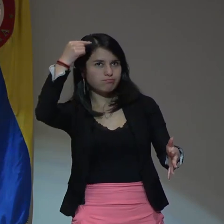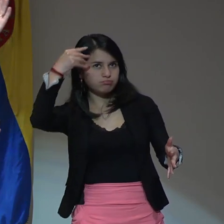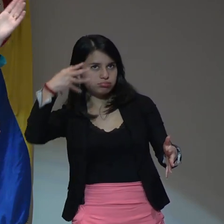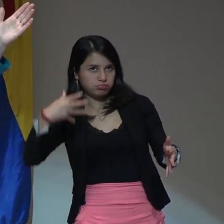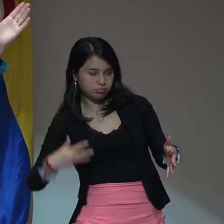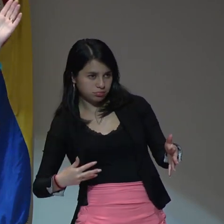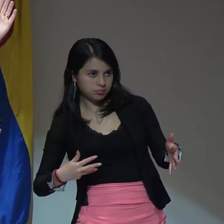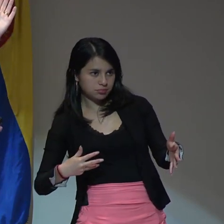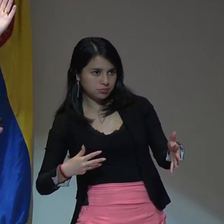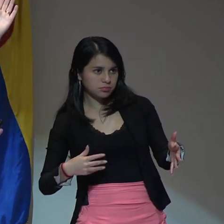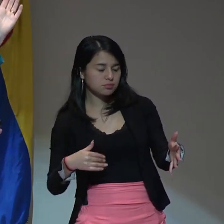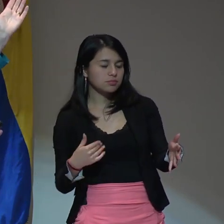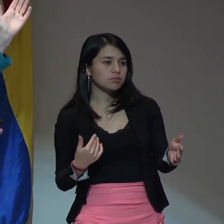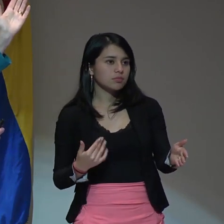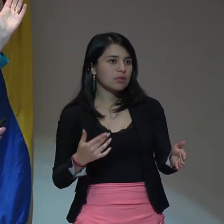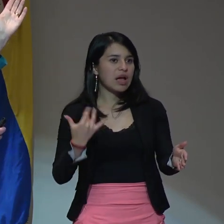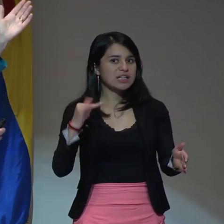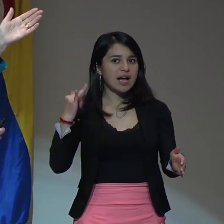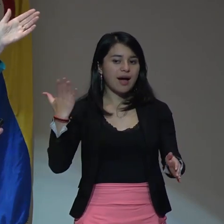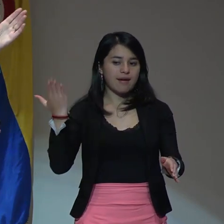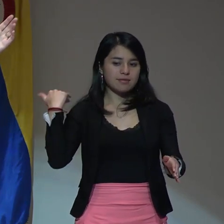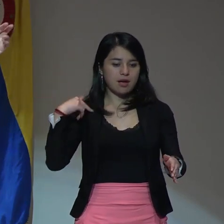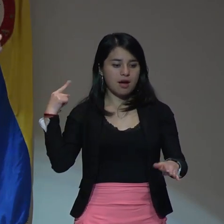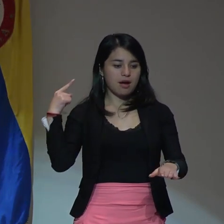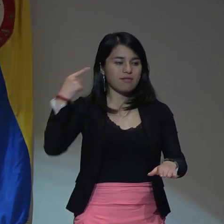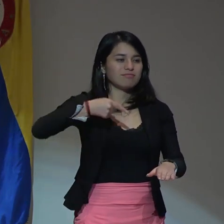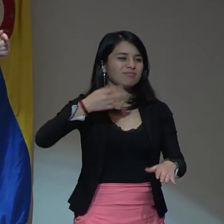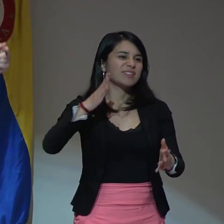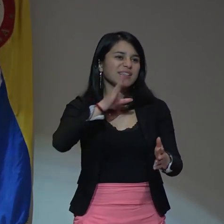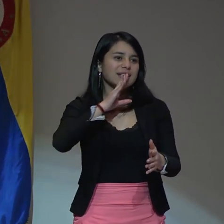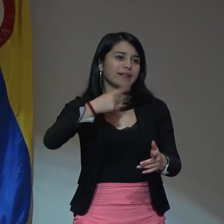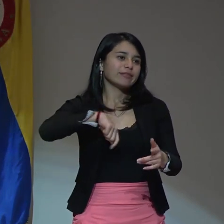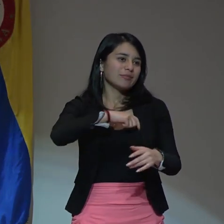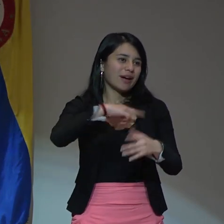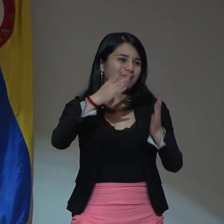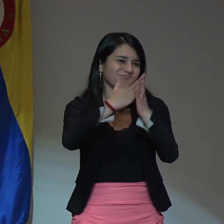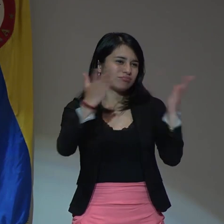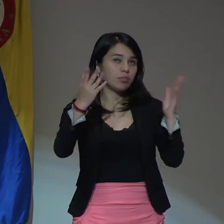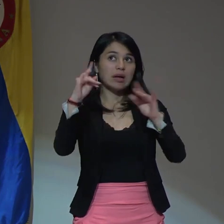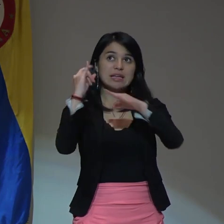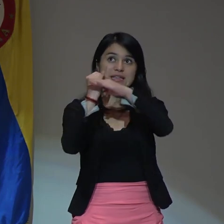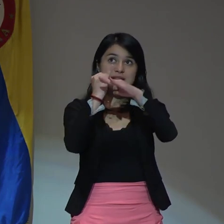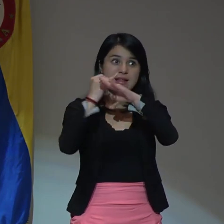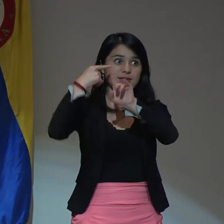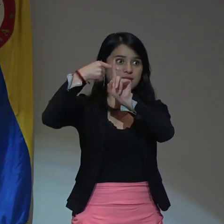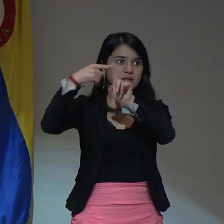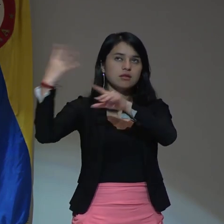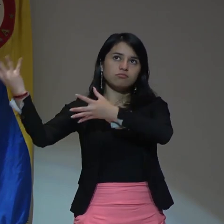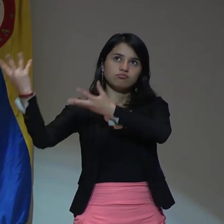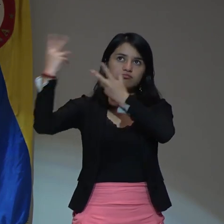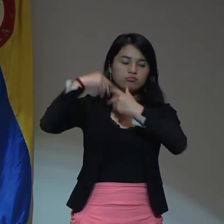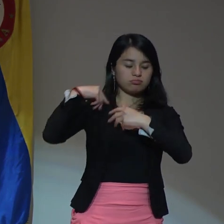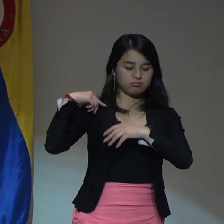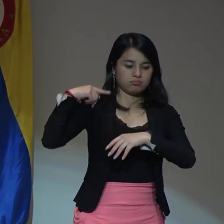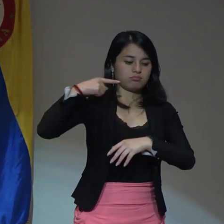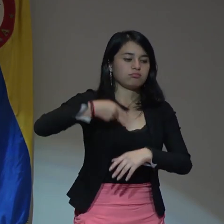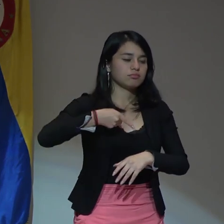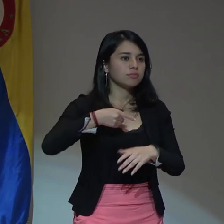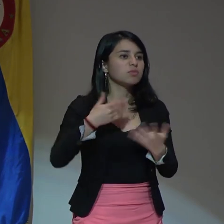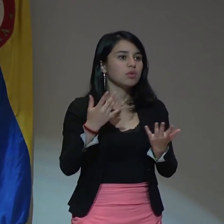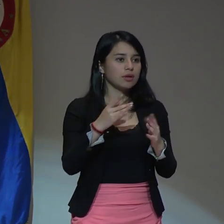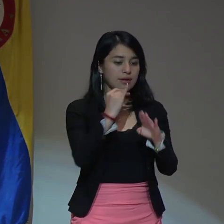desde la imposición colonial y junto con la iglesia se transformó en una